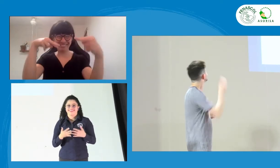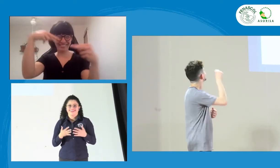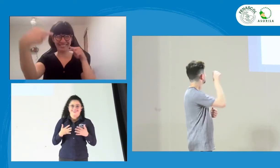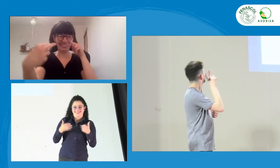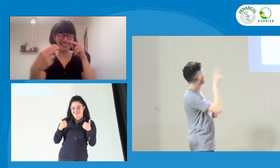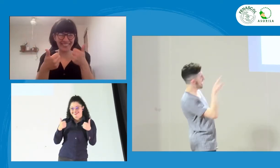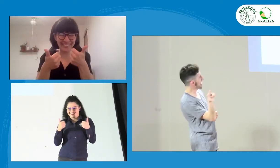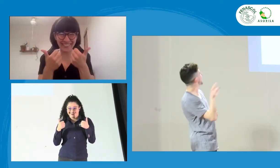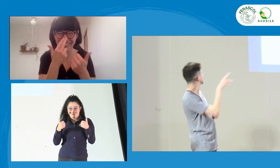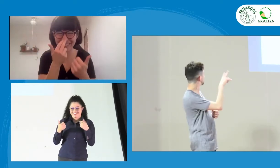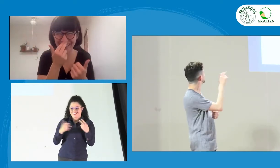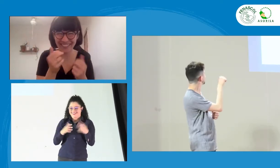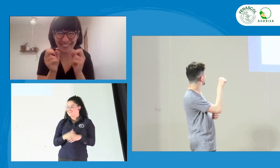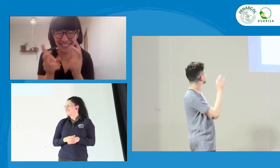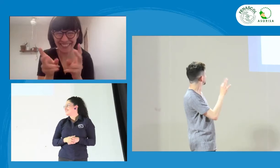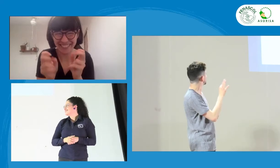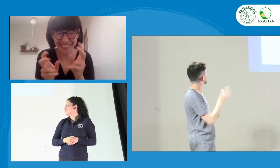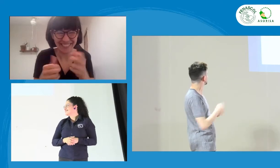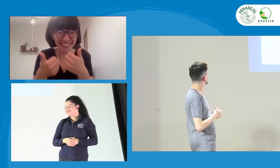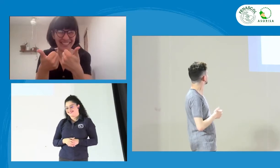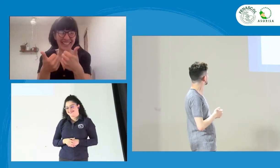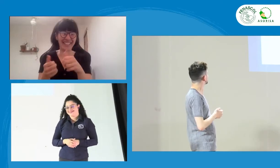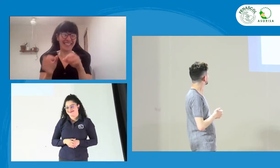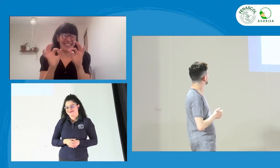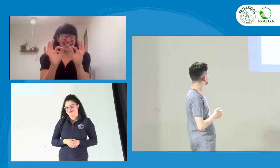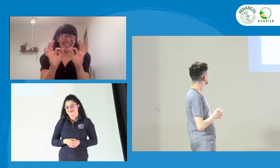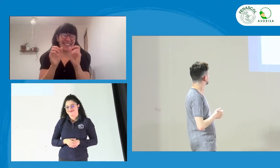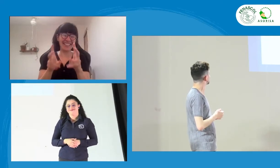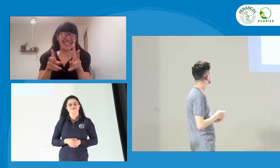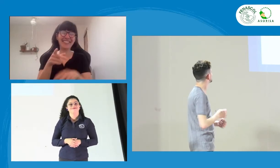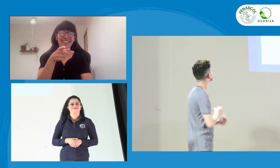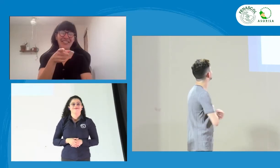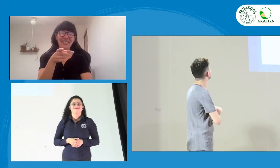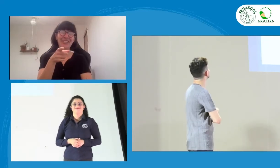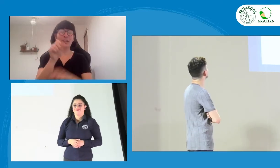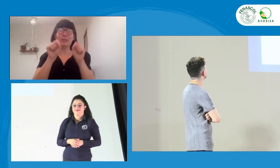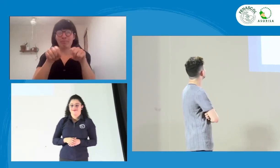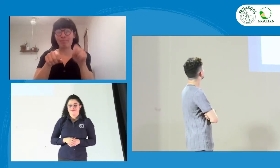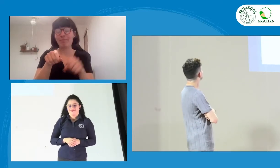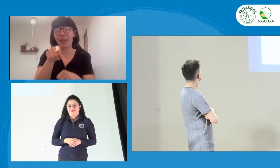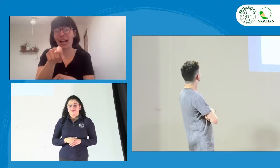Con gusto. No sé. Es chistoso porque no sé a quién mirar, pero sí, bien.